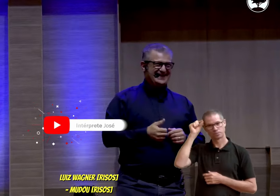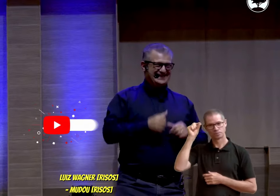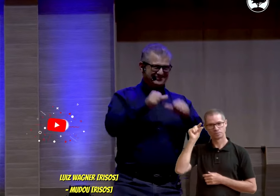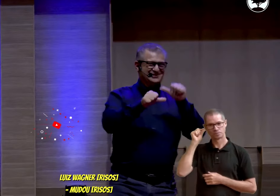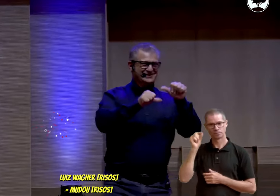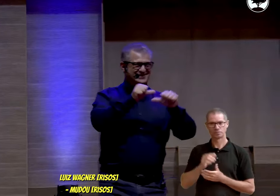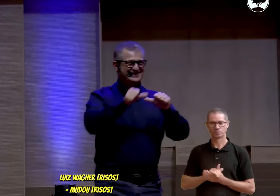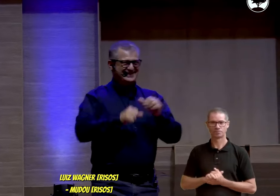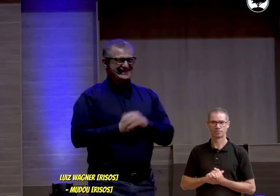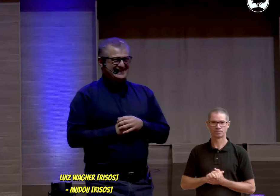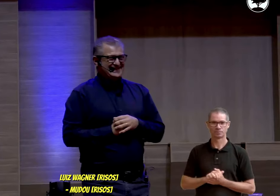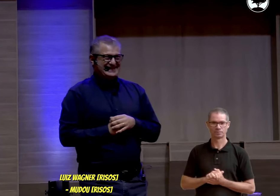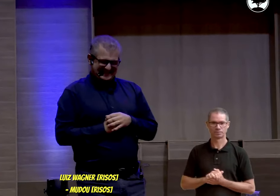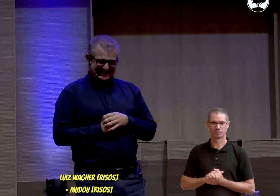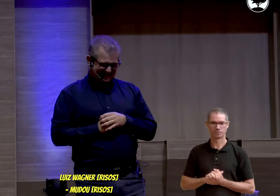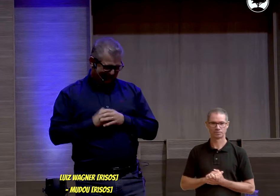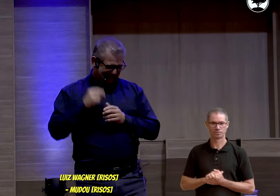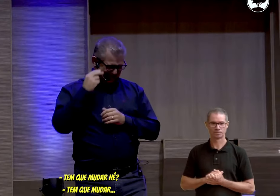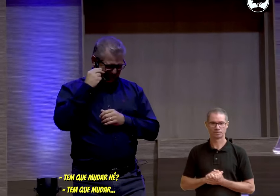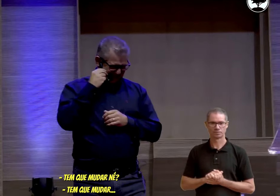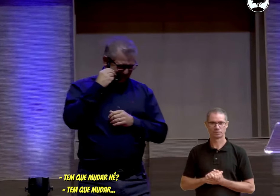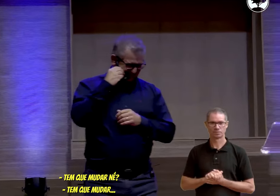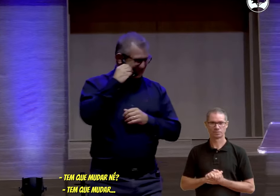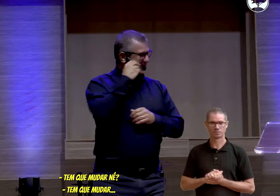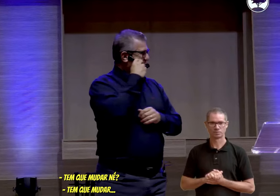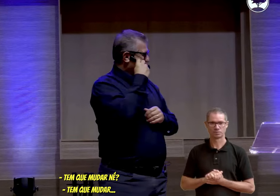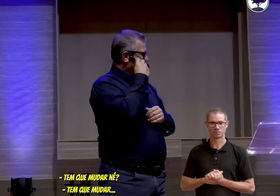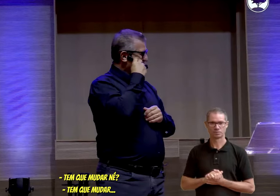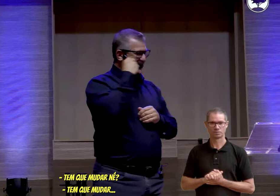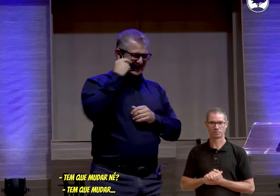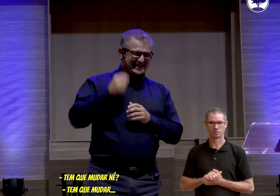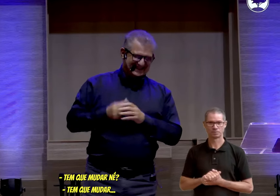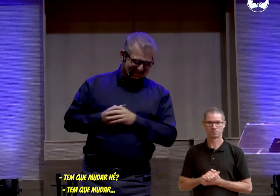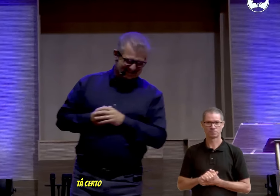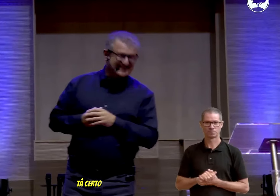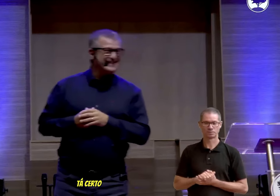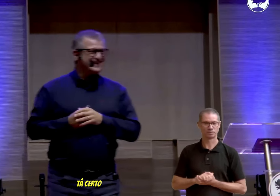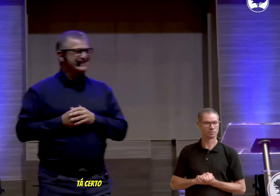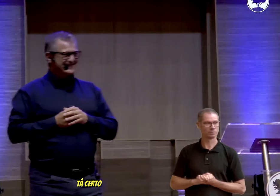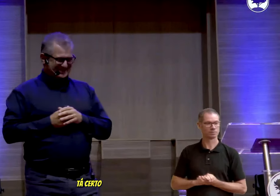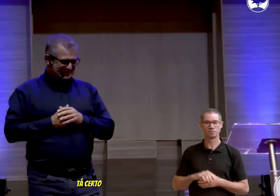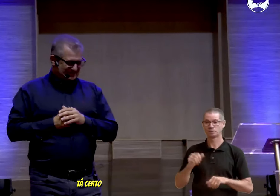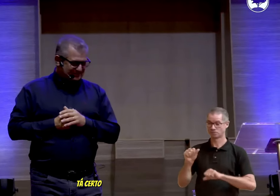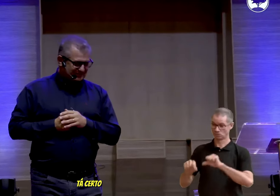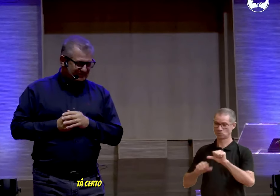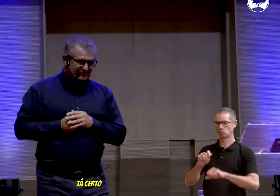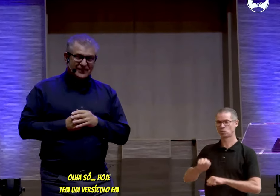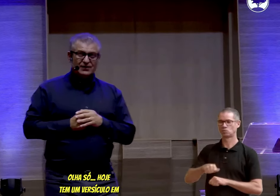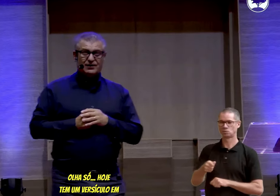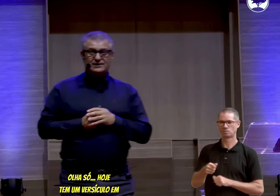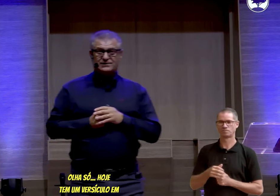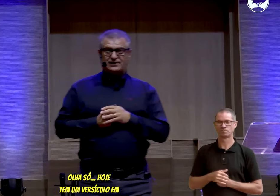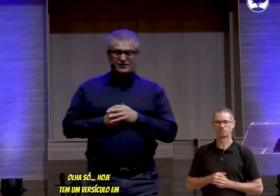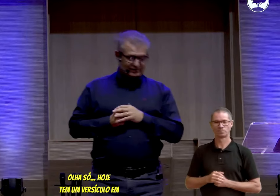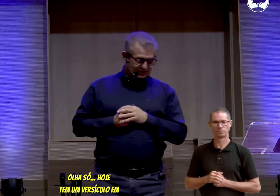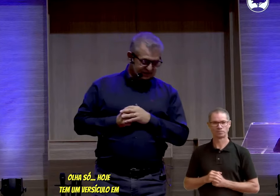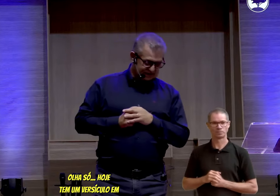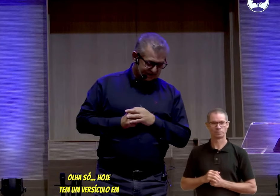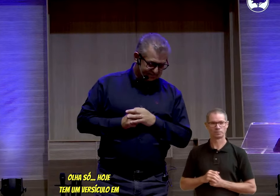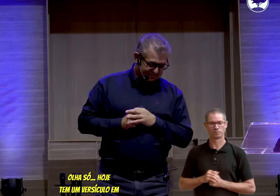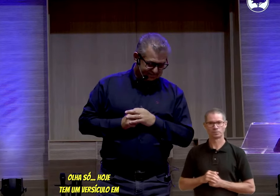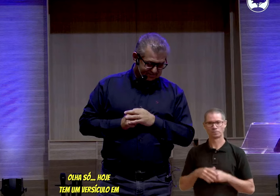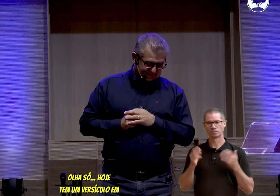bom né, mudou, tem que mudar né, tem que mudar, tá certo, olha só,